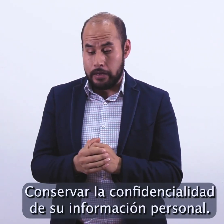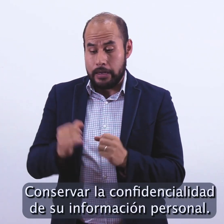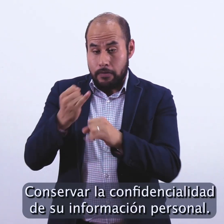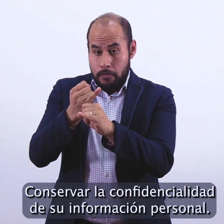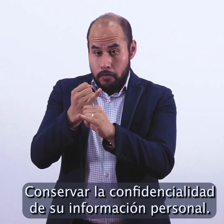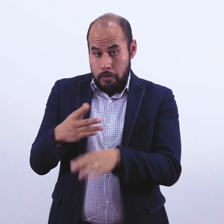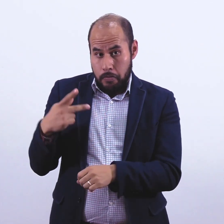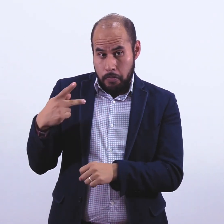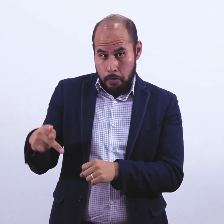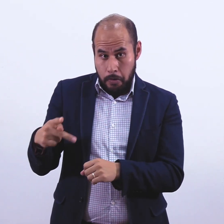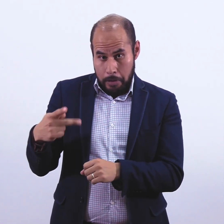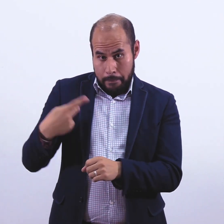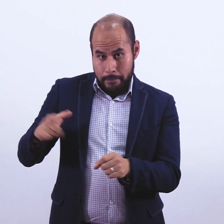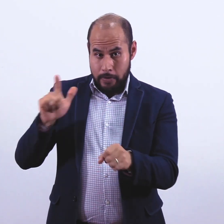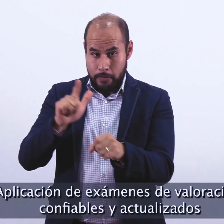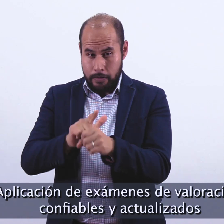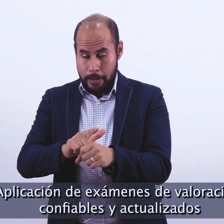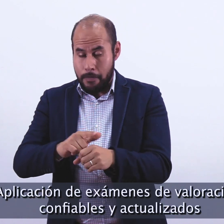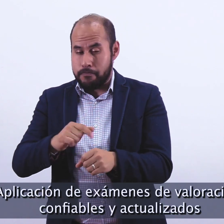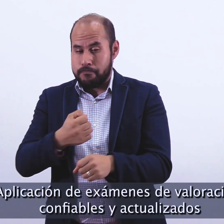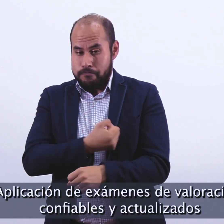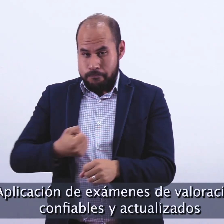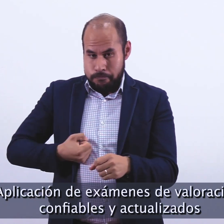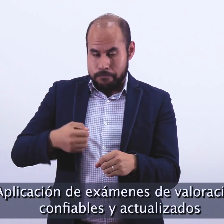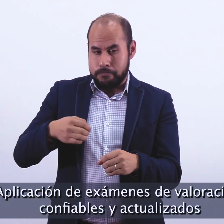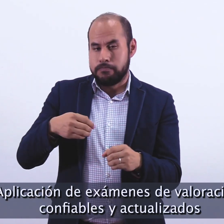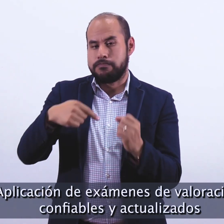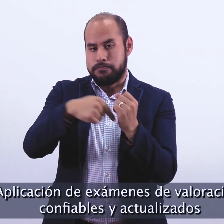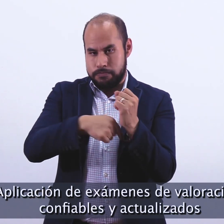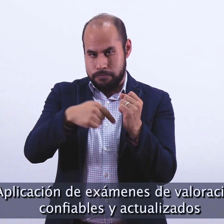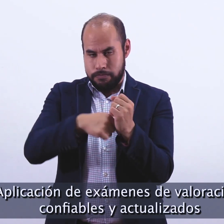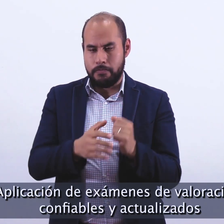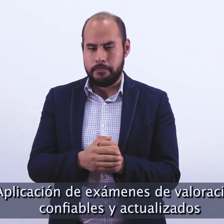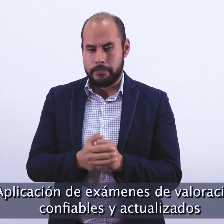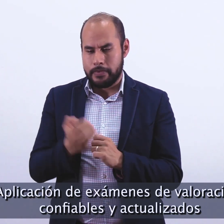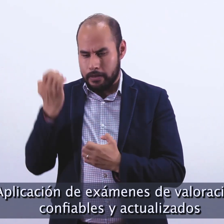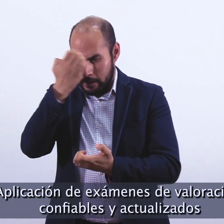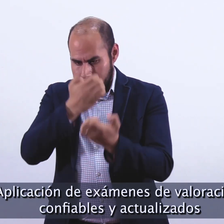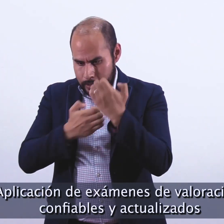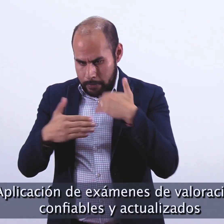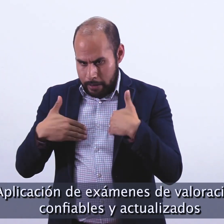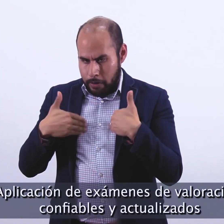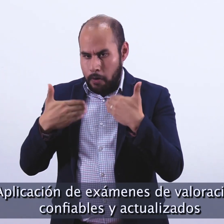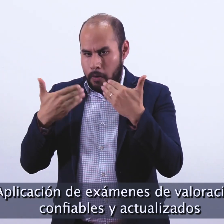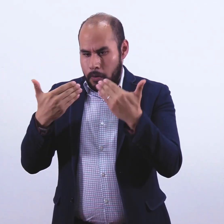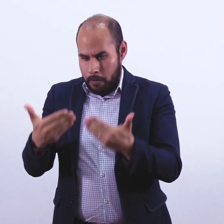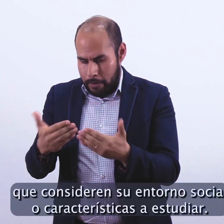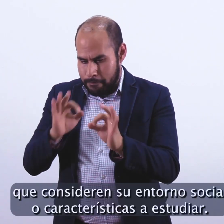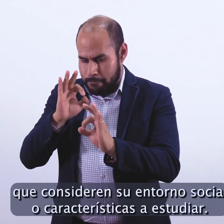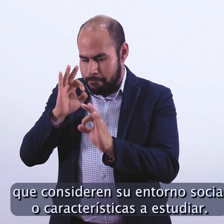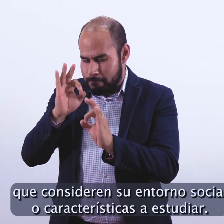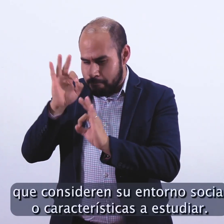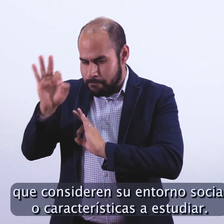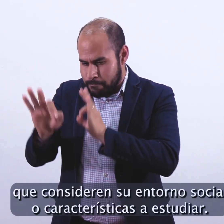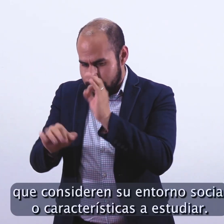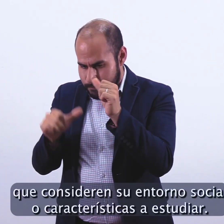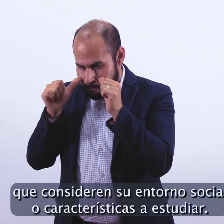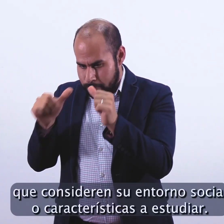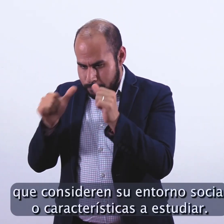personal. Aplicación de exámenes de valoración confiables y actualizados, que consideren su entorno social